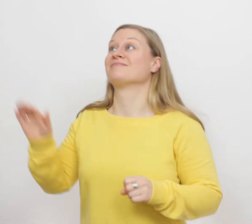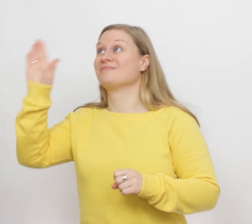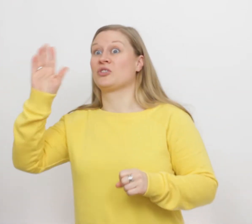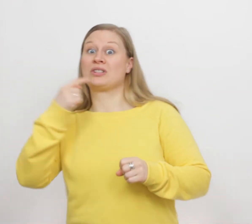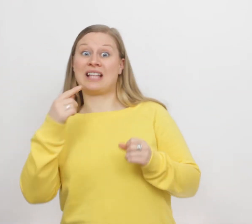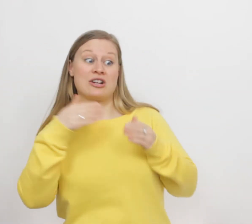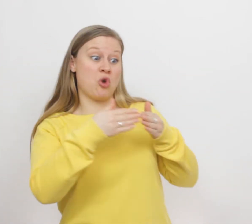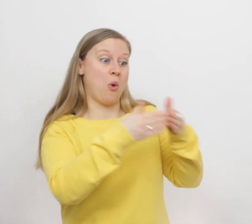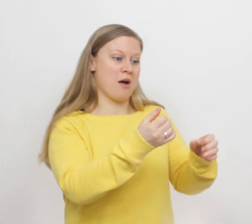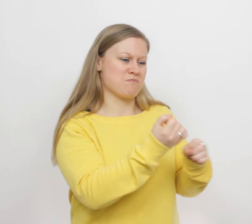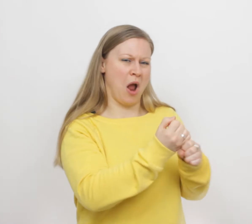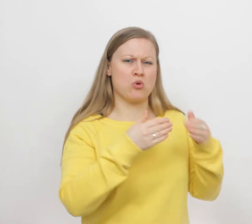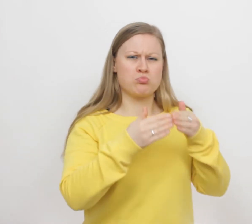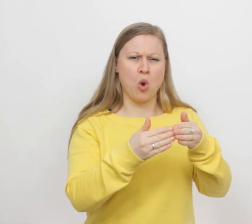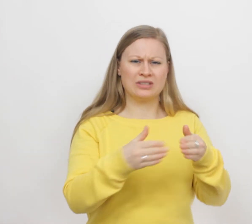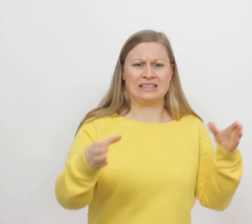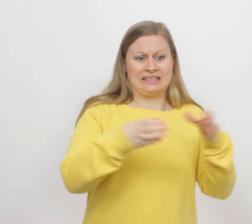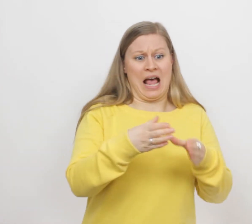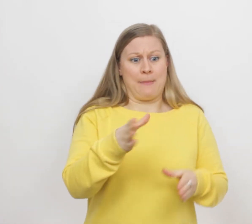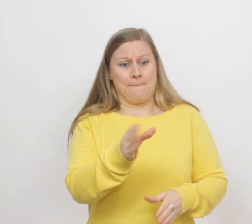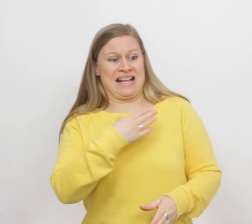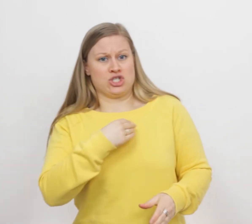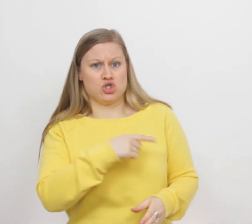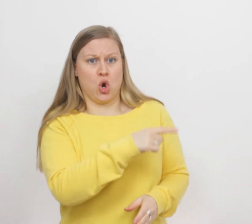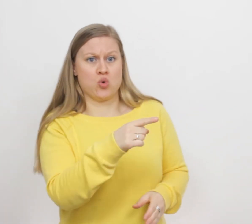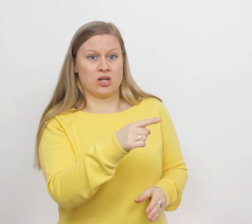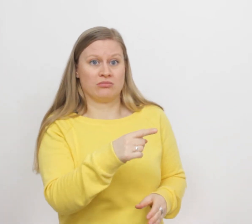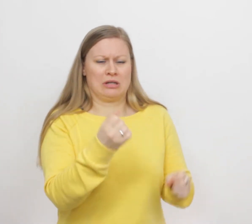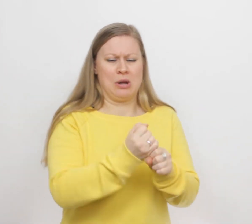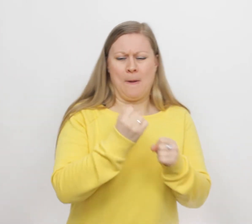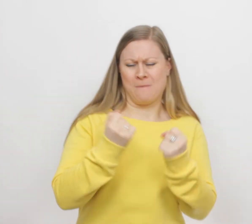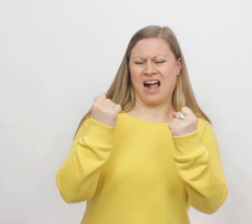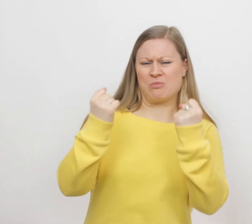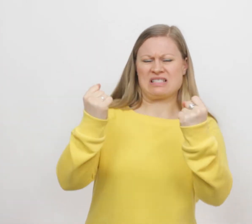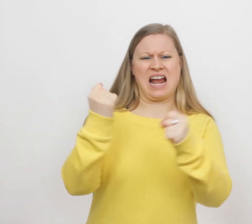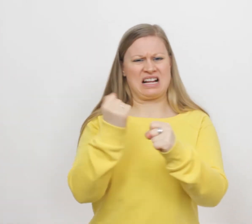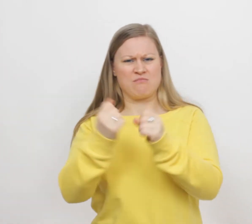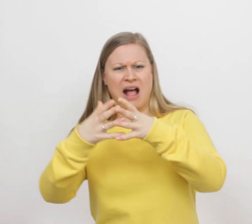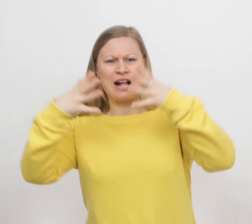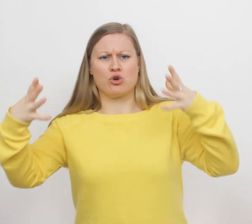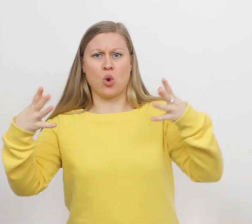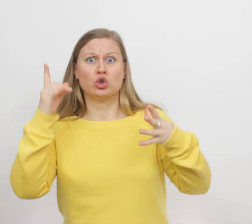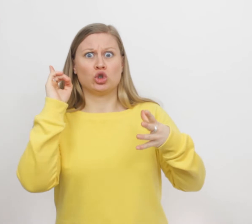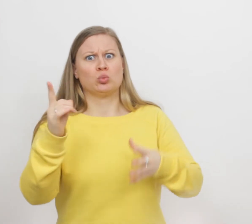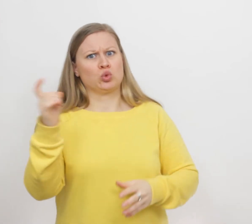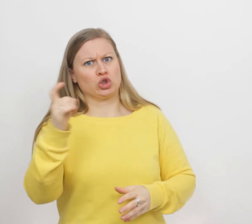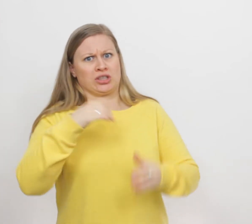God zei Noach, bouw een boot, samen met je zonen. Maak hem sterk en maak hem groot, je moet er